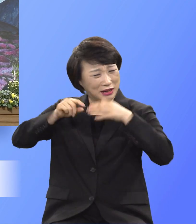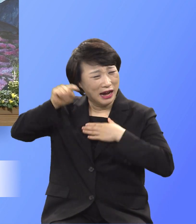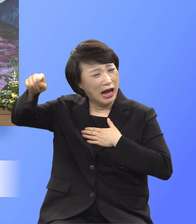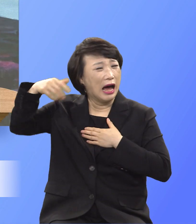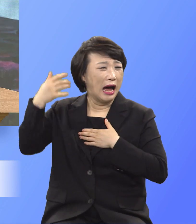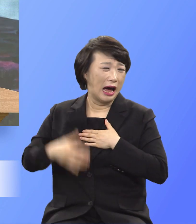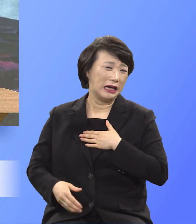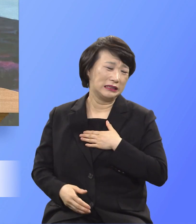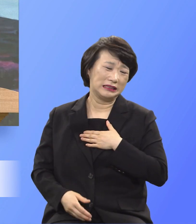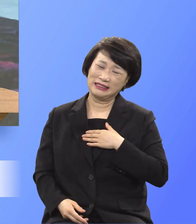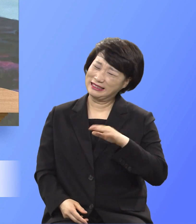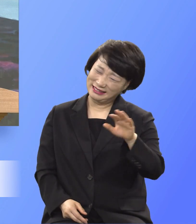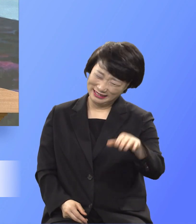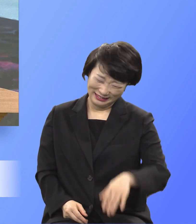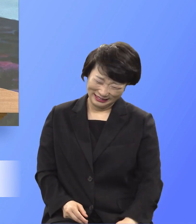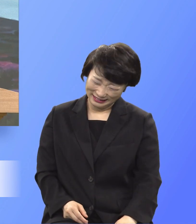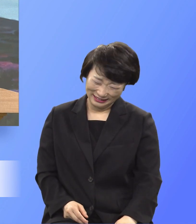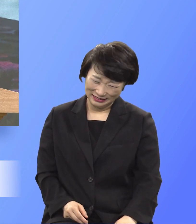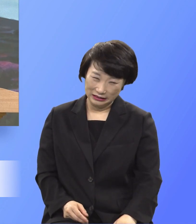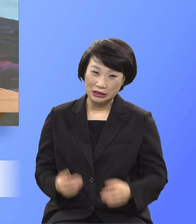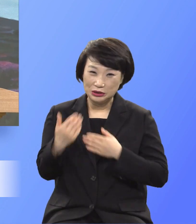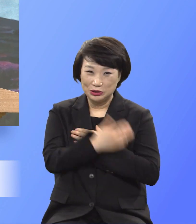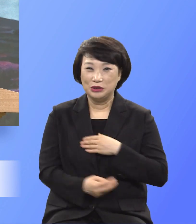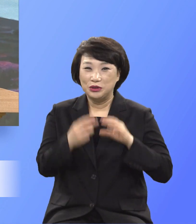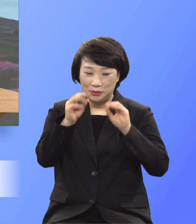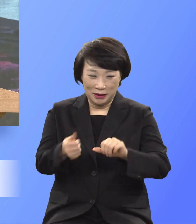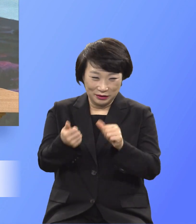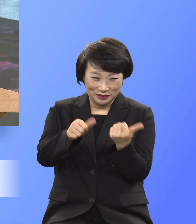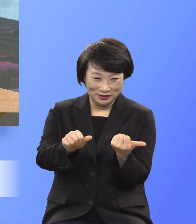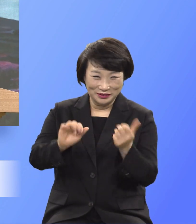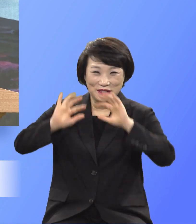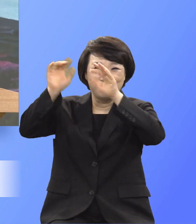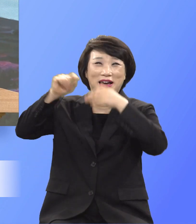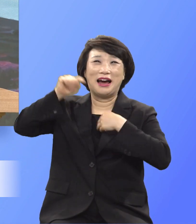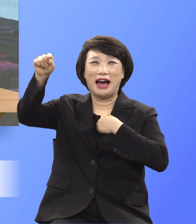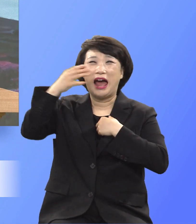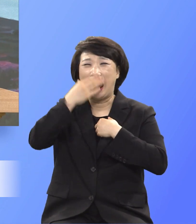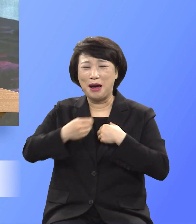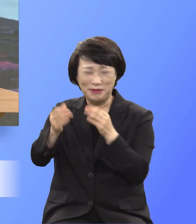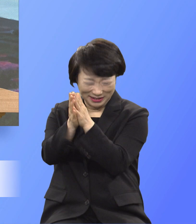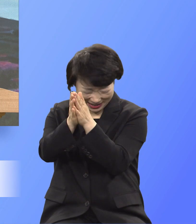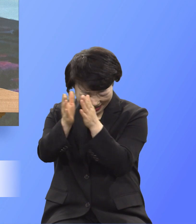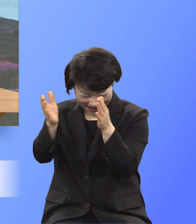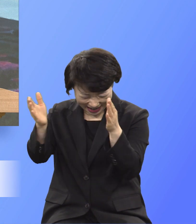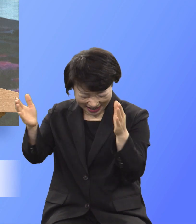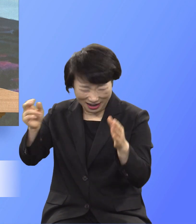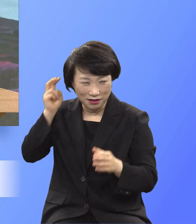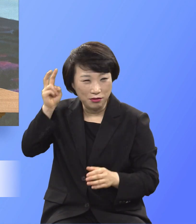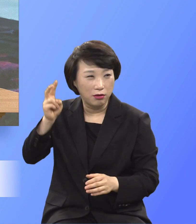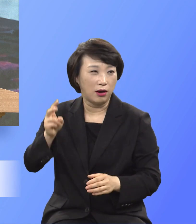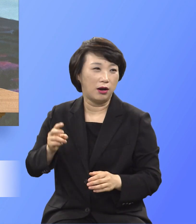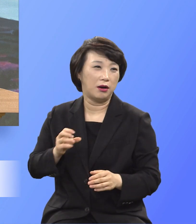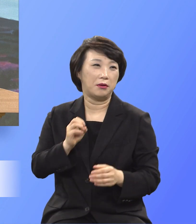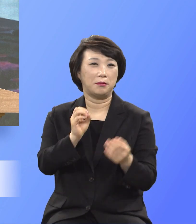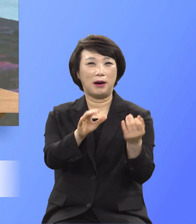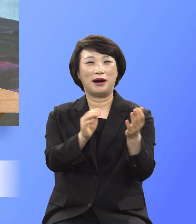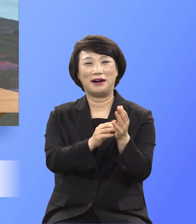육신이 끝나면 천국에서 얼마나 행복하겠냐 이 말을 바꿔